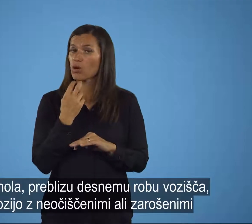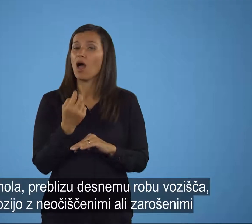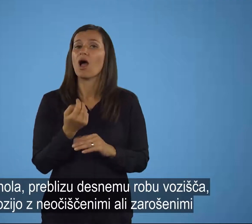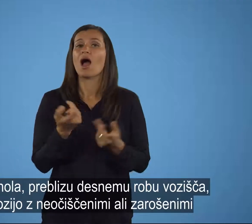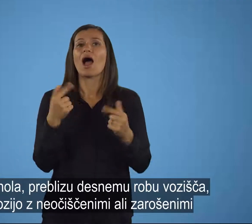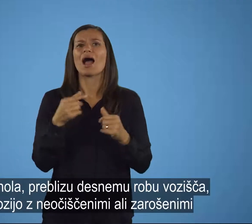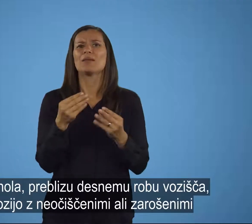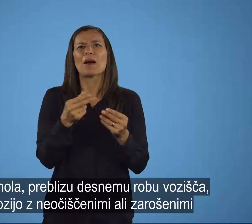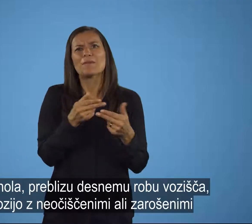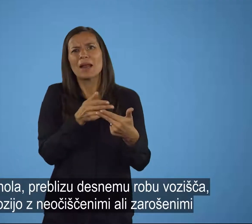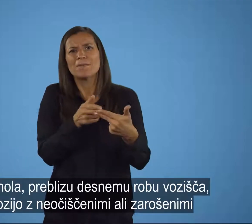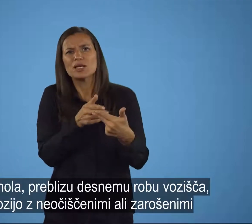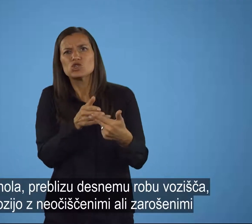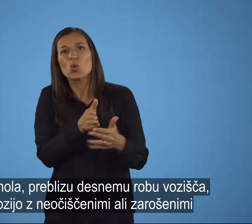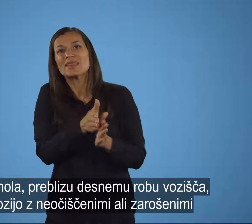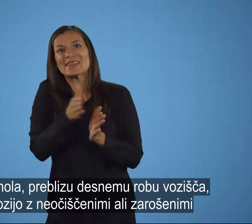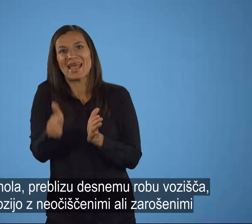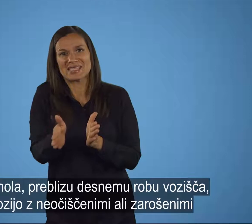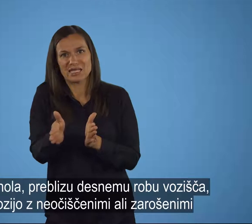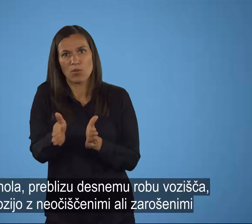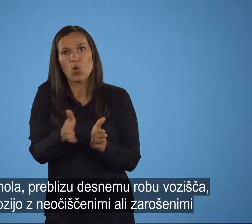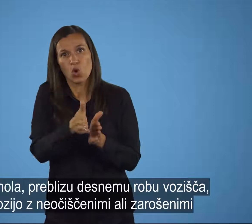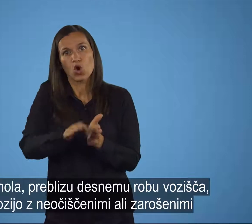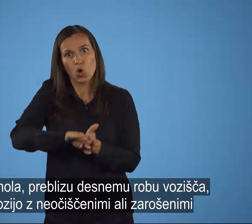zarošenimi stekli na vozilu in podobno.